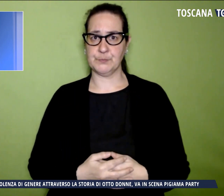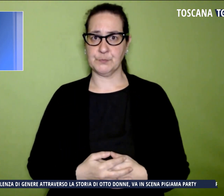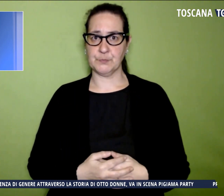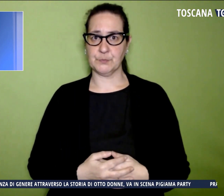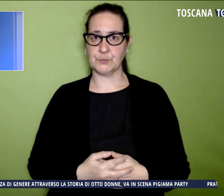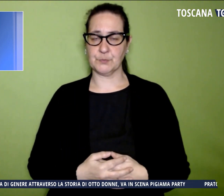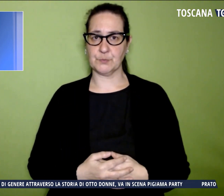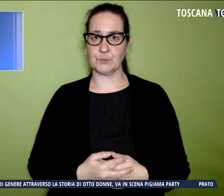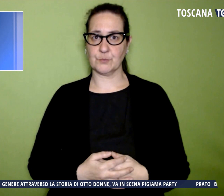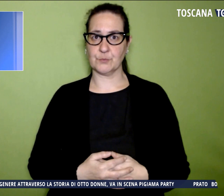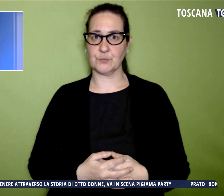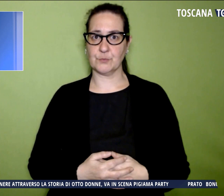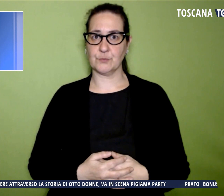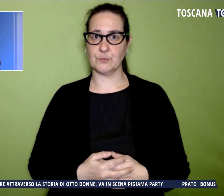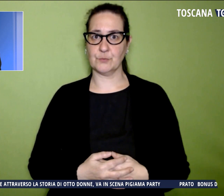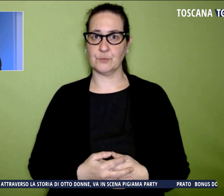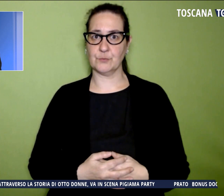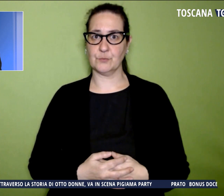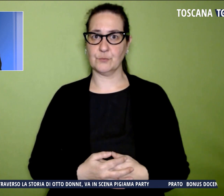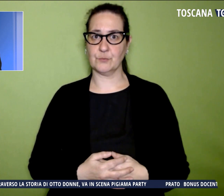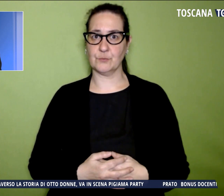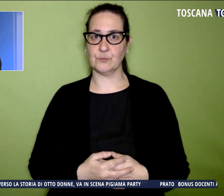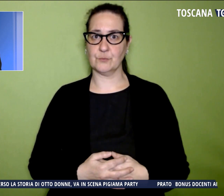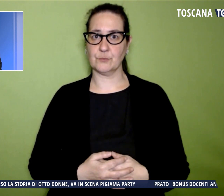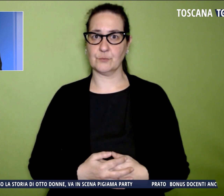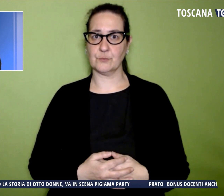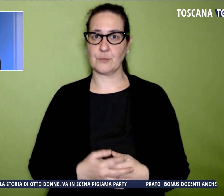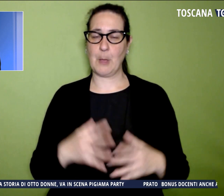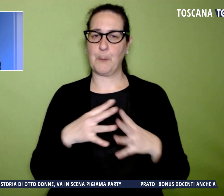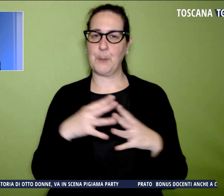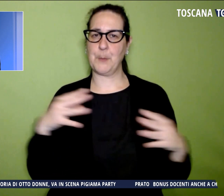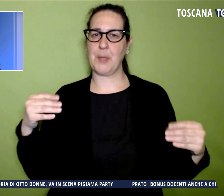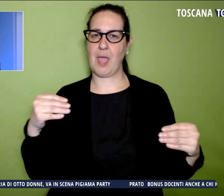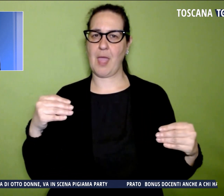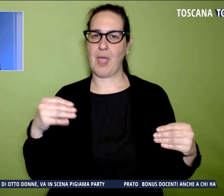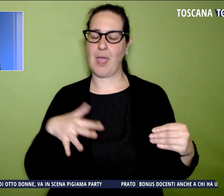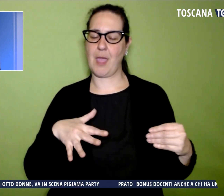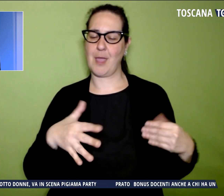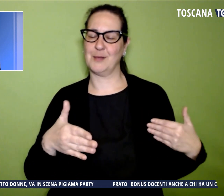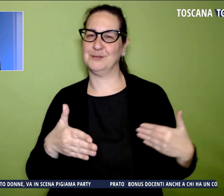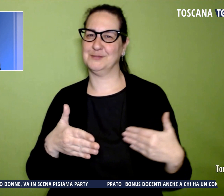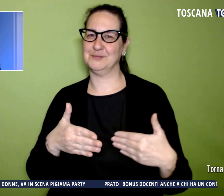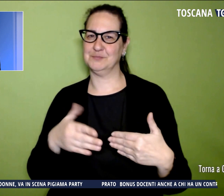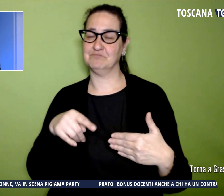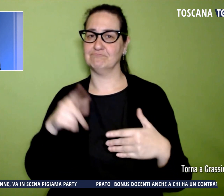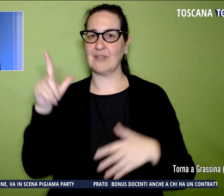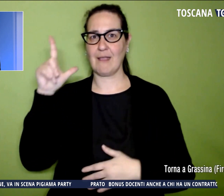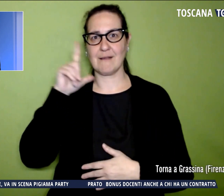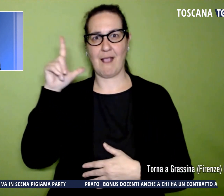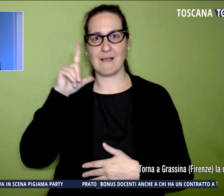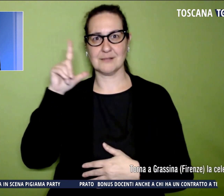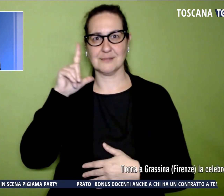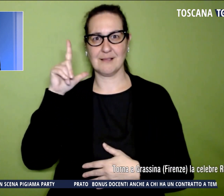Si sta avvicinando la Pasqua e torna a Grassina la celebre